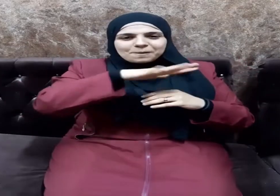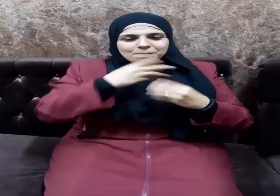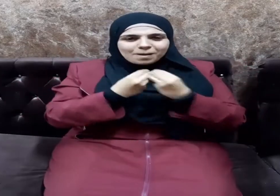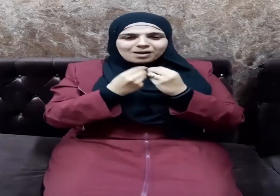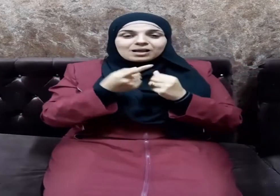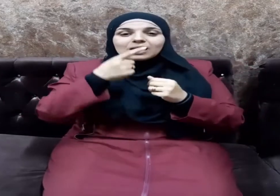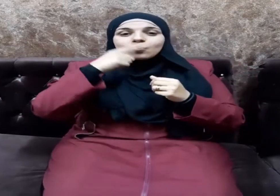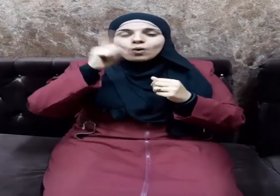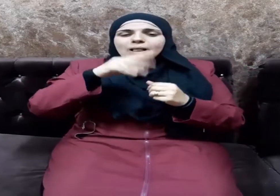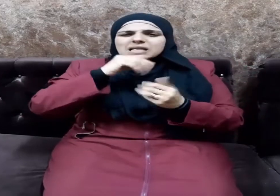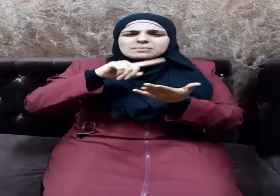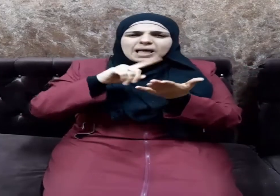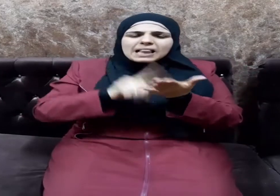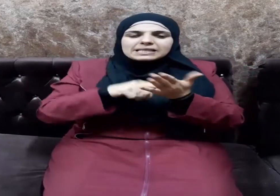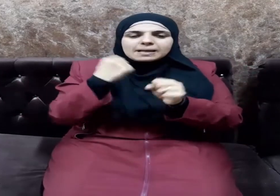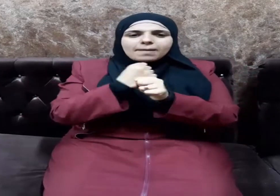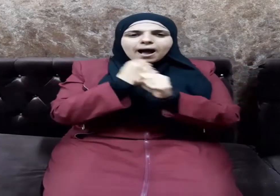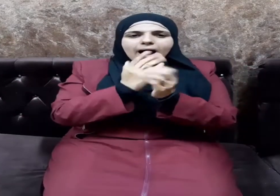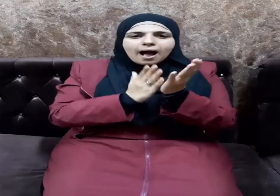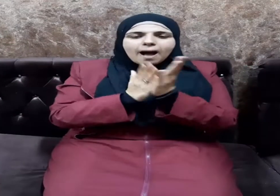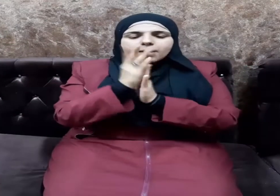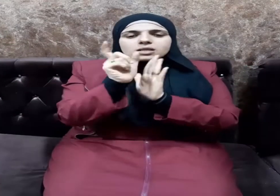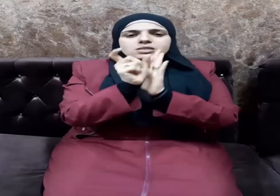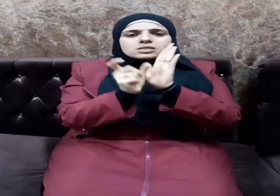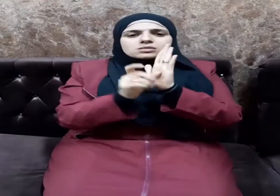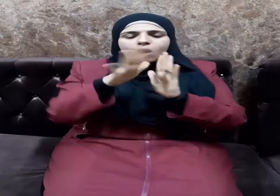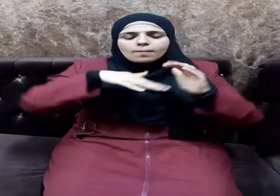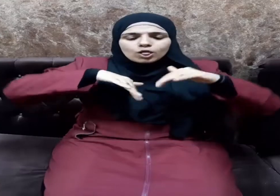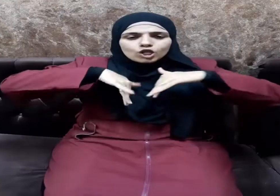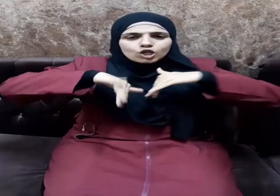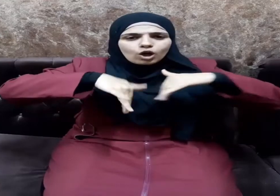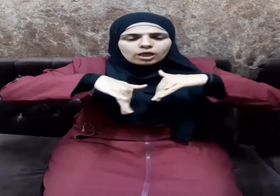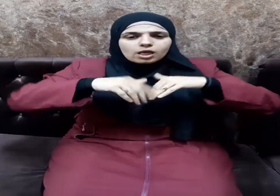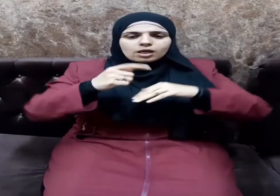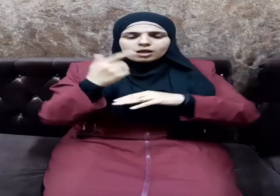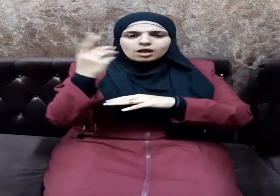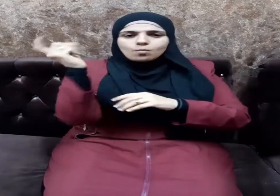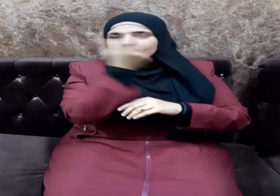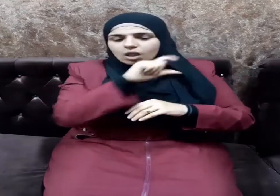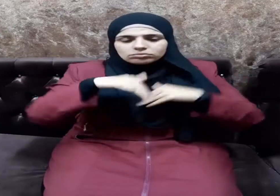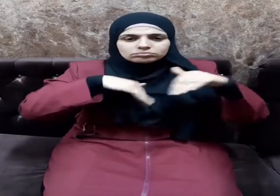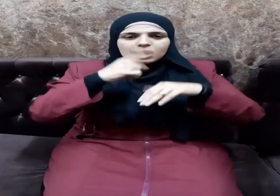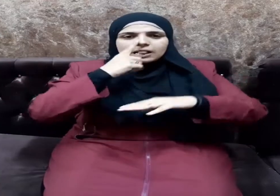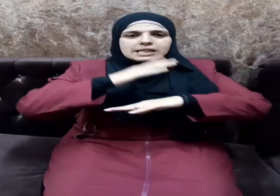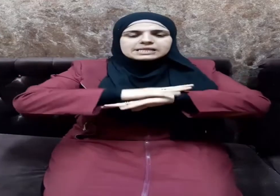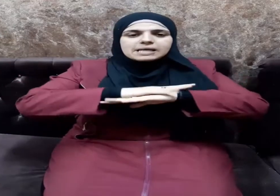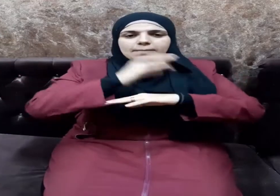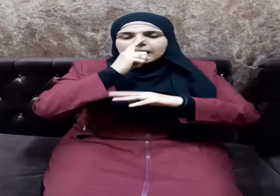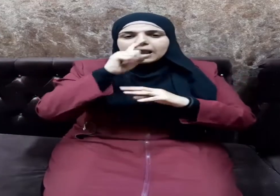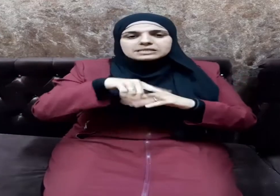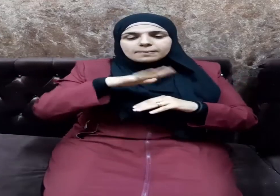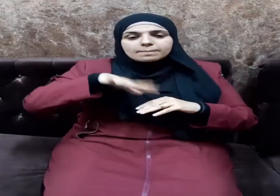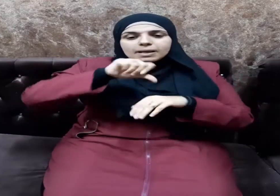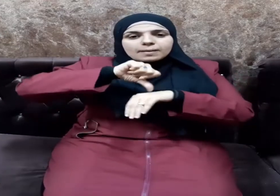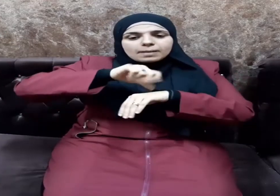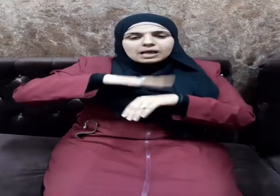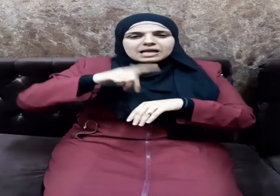الالتزام بالضوابط المنظمة للطرق والمواصلات من إتاحة الأماكن للكبار